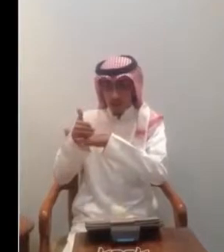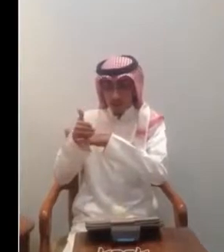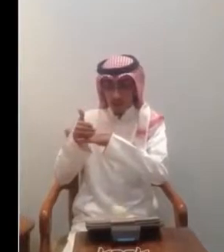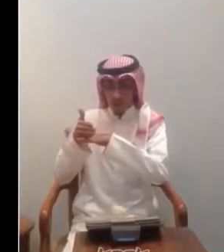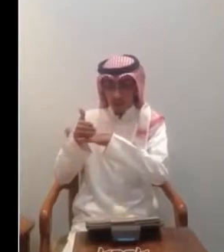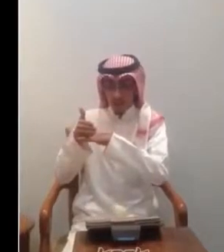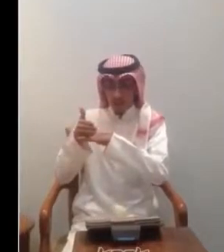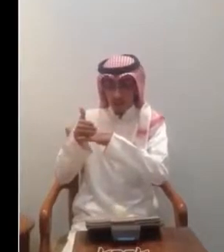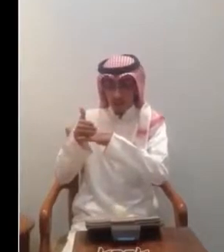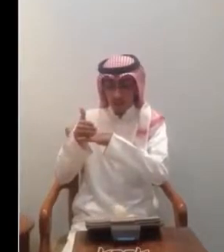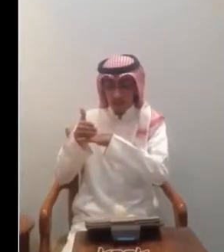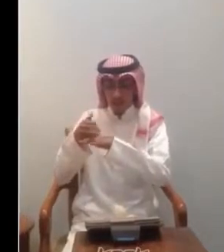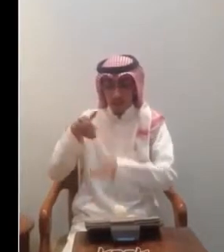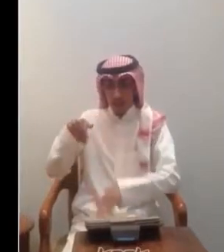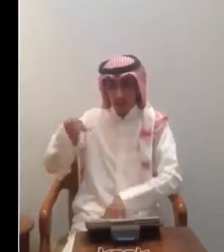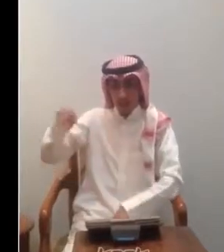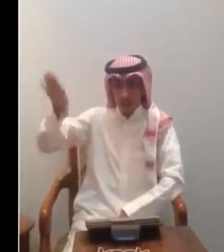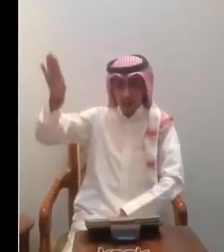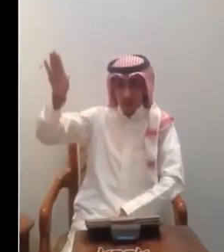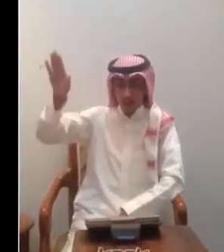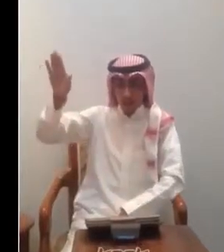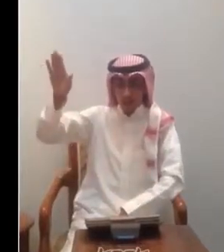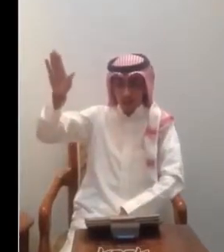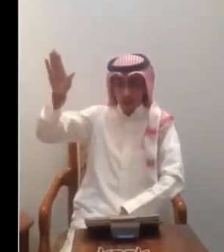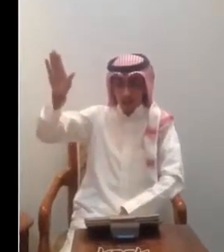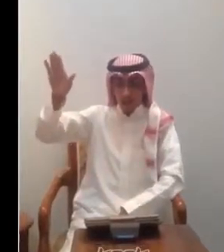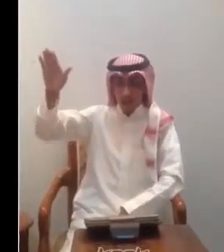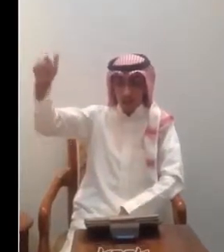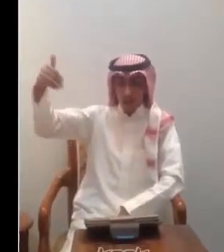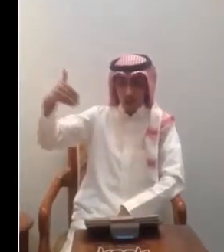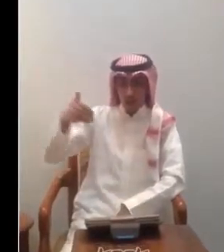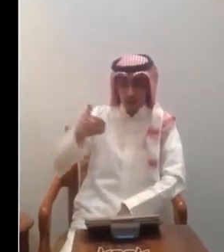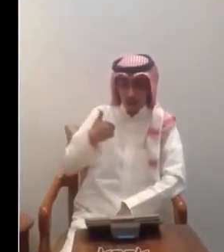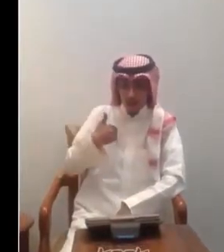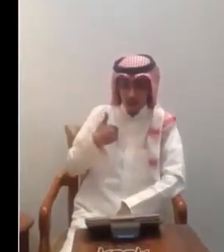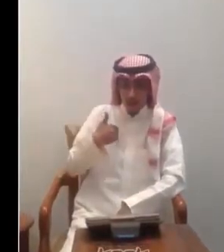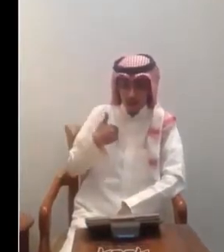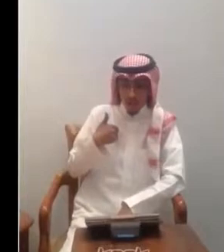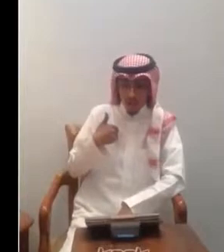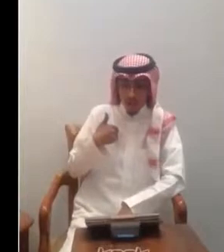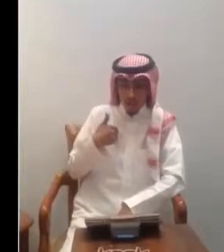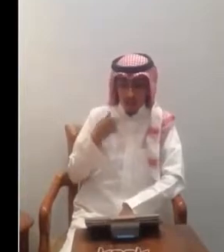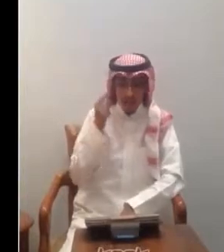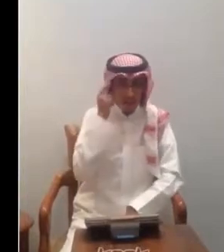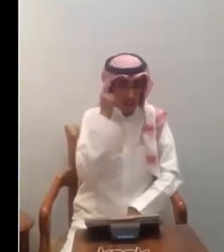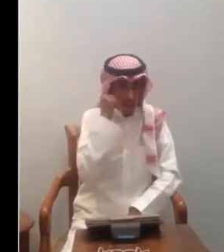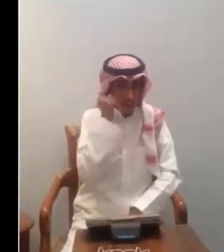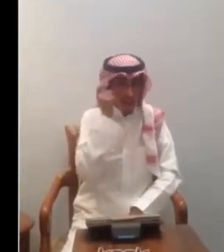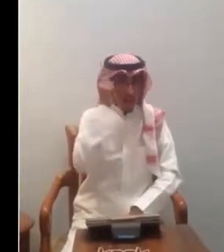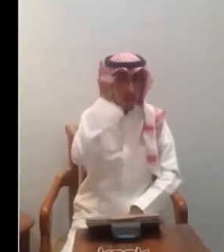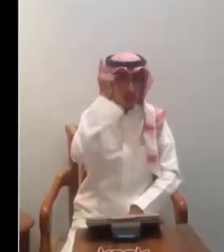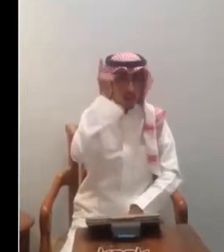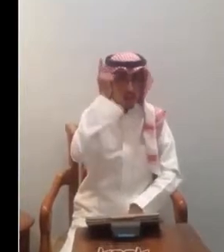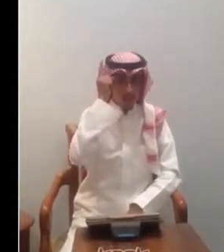راح وجاء تذكرت